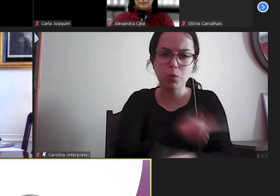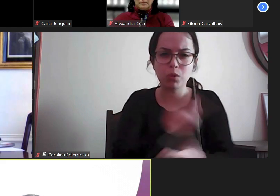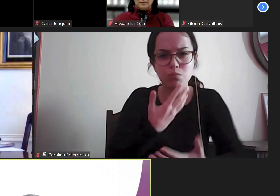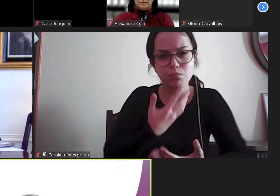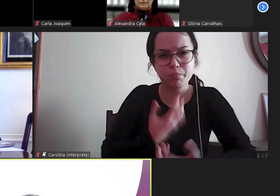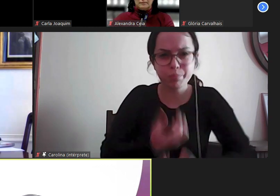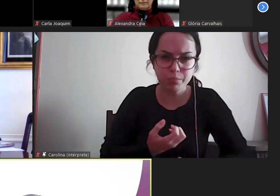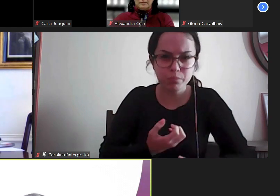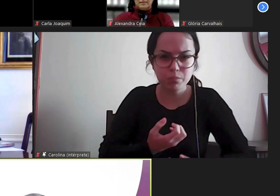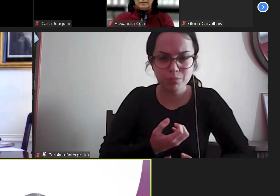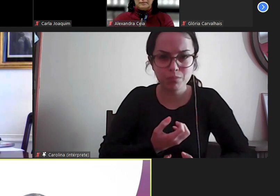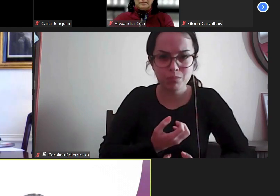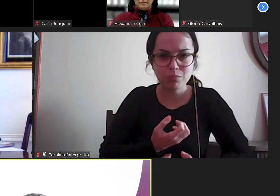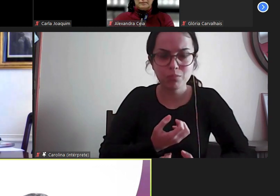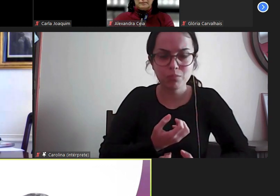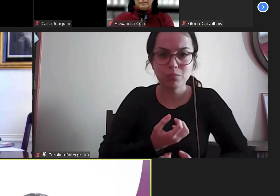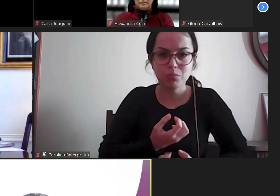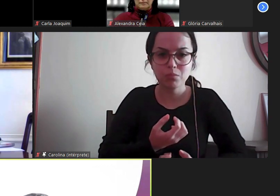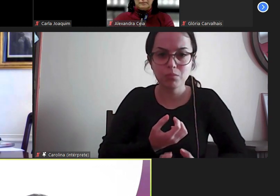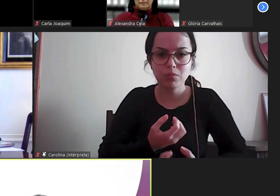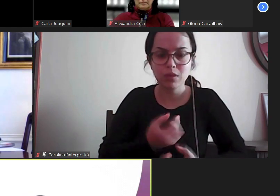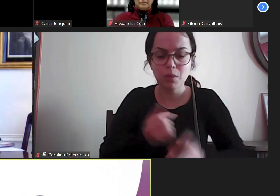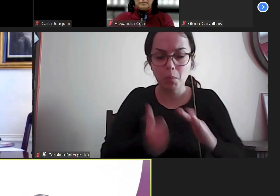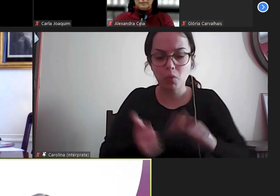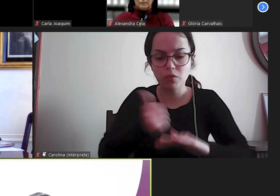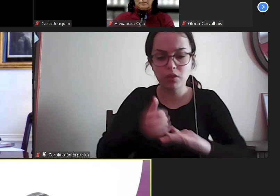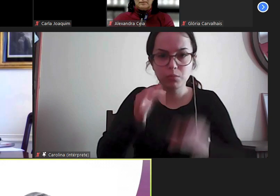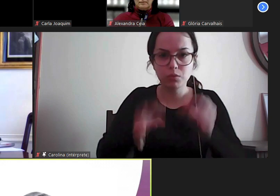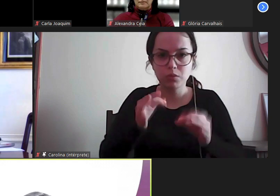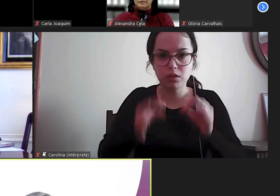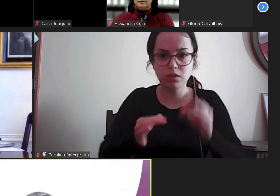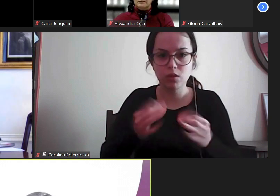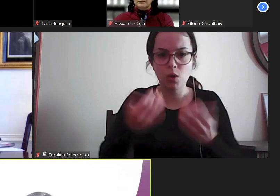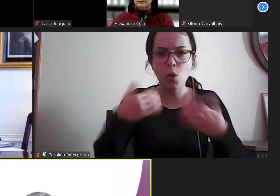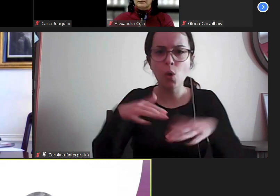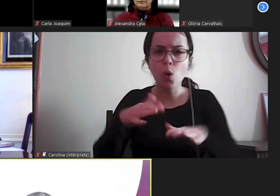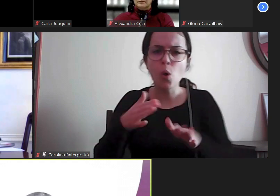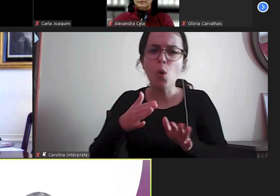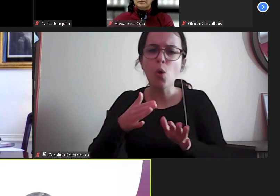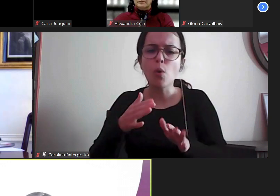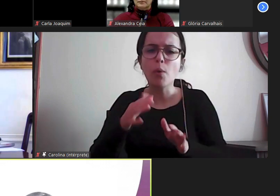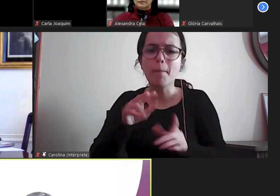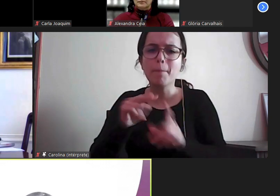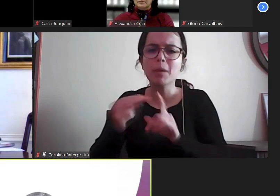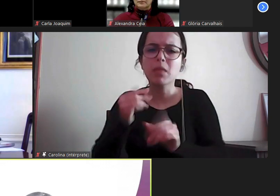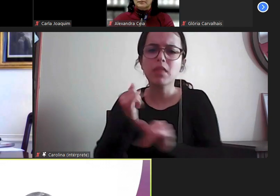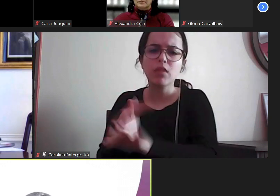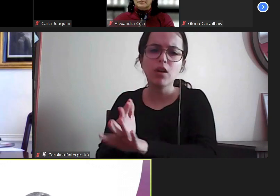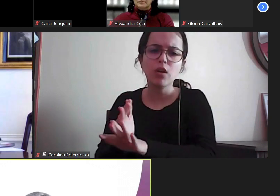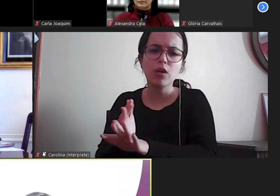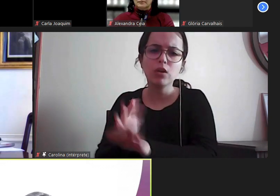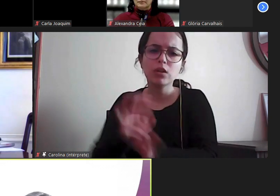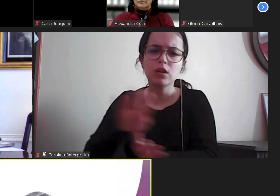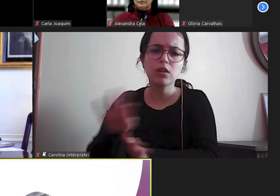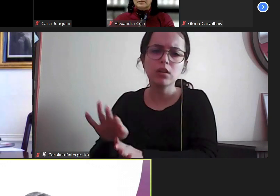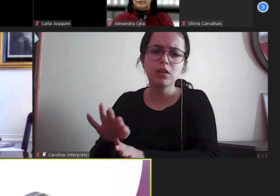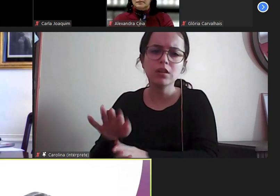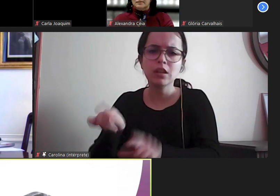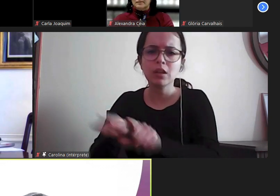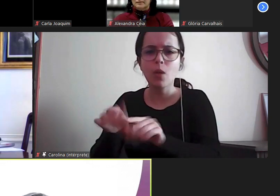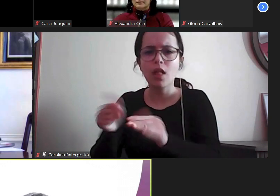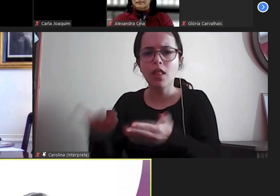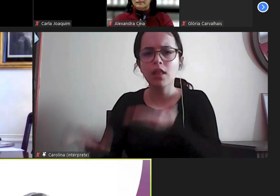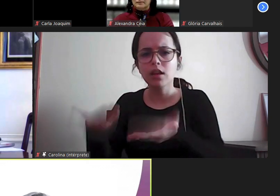por parte da Procedoria de Justiça ou se antes pelo contrário pode ser também uma forma de equilíbrio e